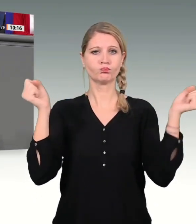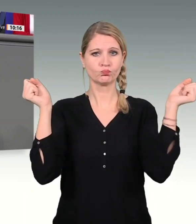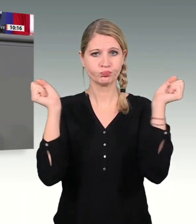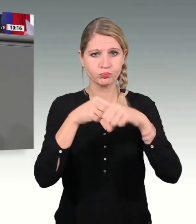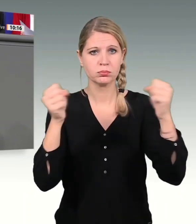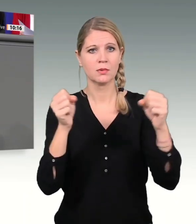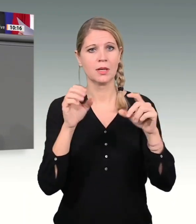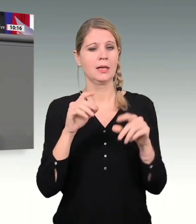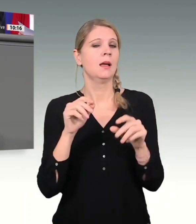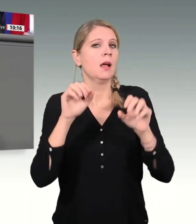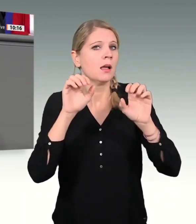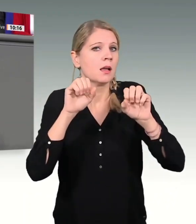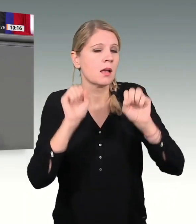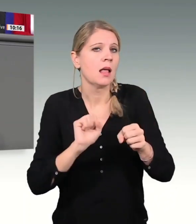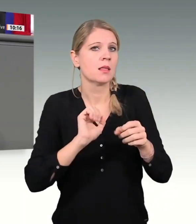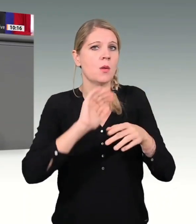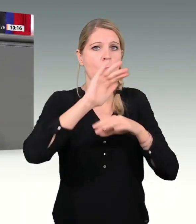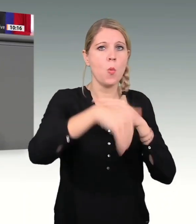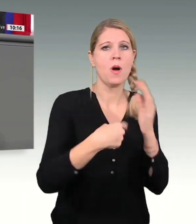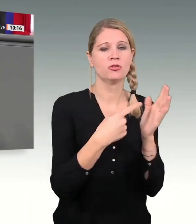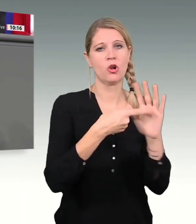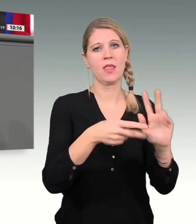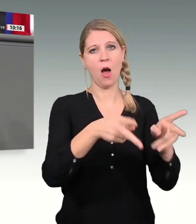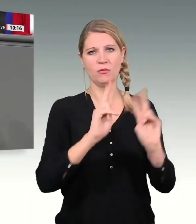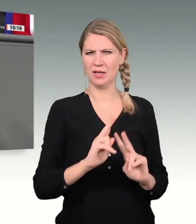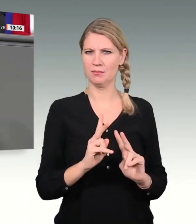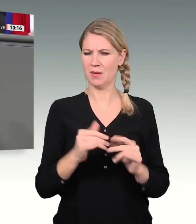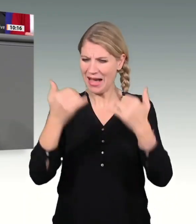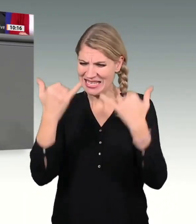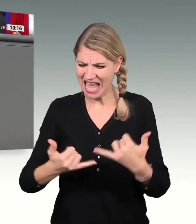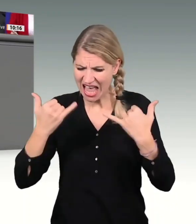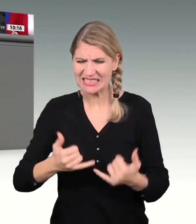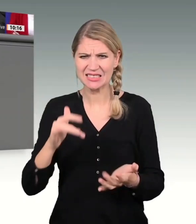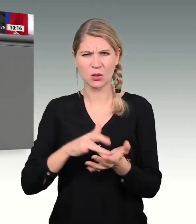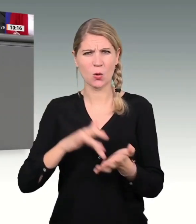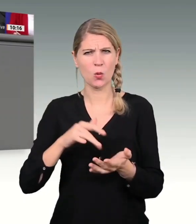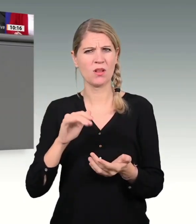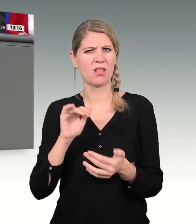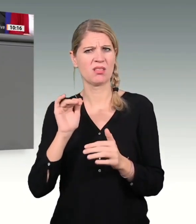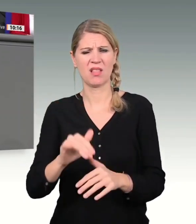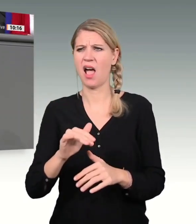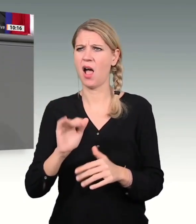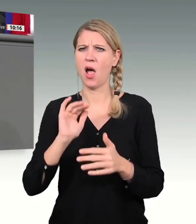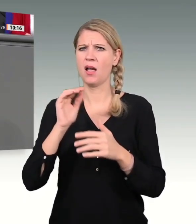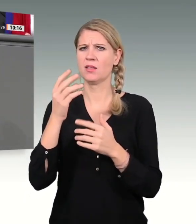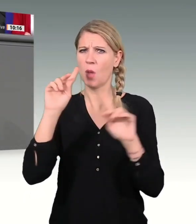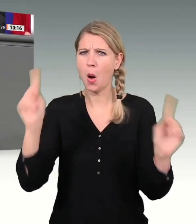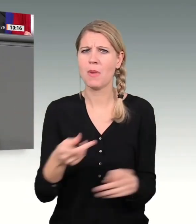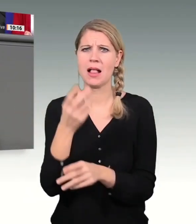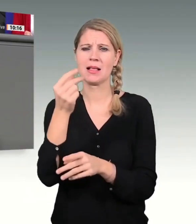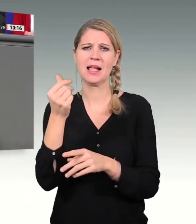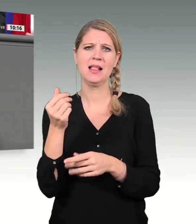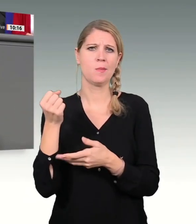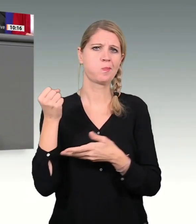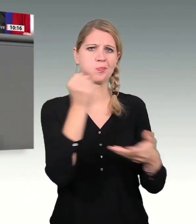Jahr. Es besteht überhaupt kein Grund, nun zusätzliche Geldmittel in einem Fonds zu parken, es sei denn, man möchte